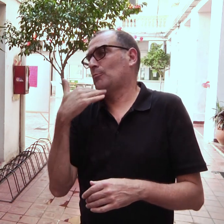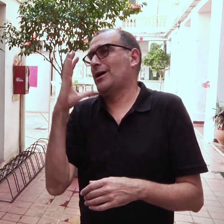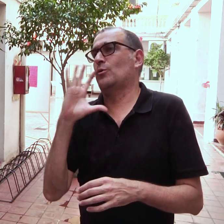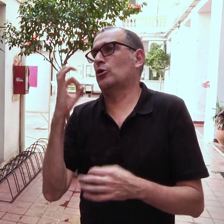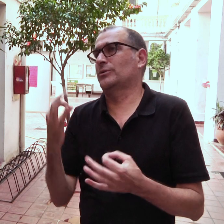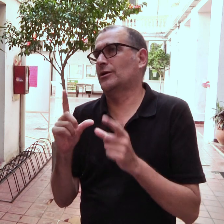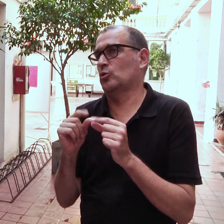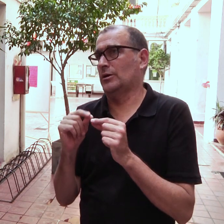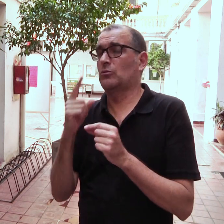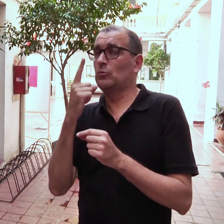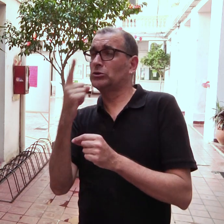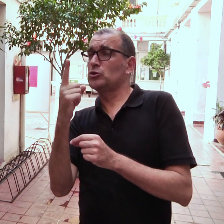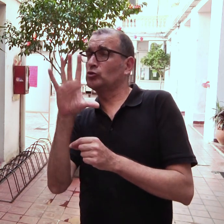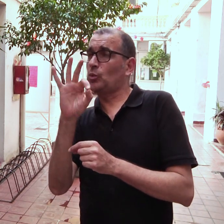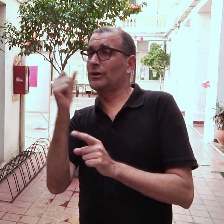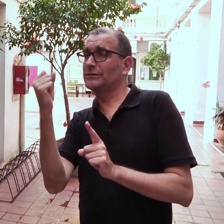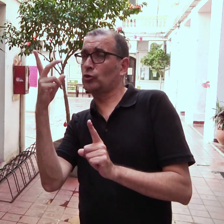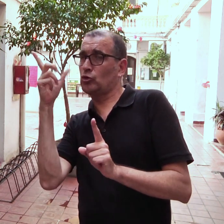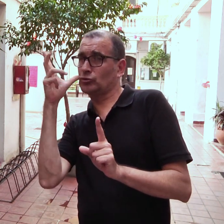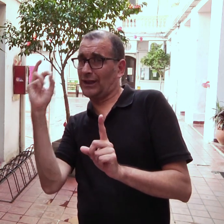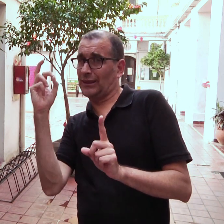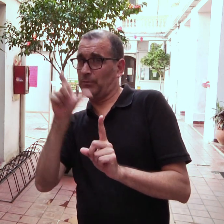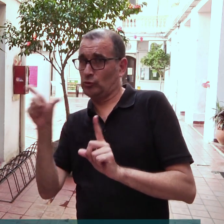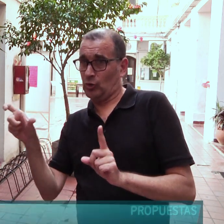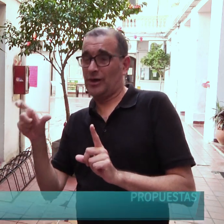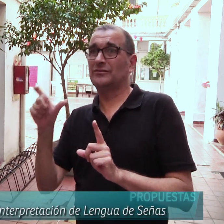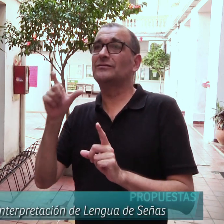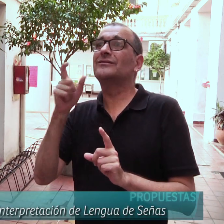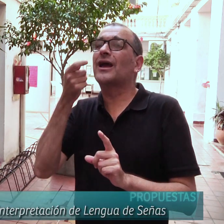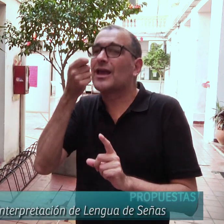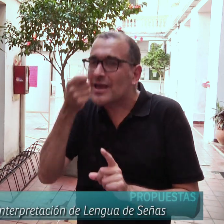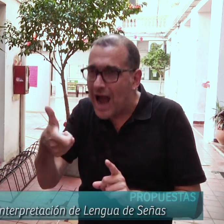Vinieron aproximadamente, no me acuerdo, 150, 180 personas.